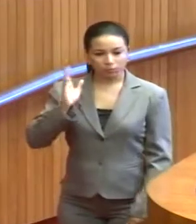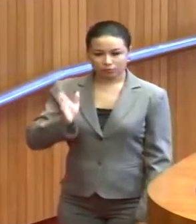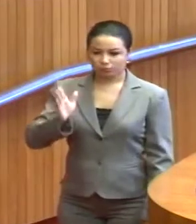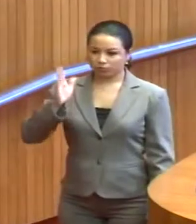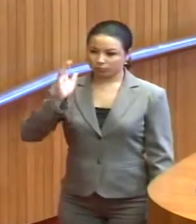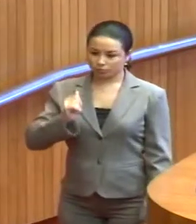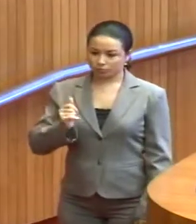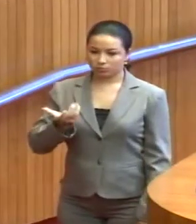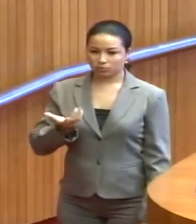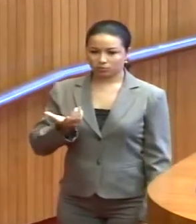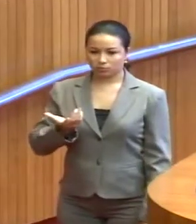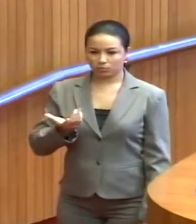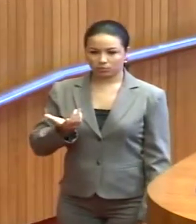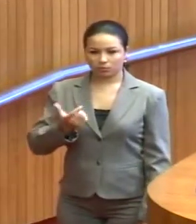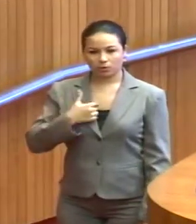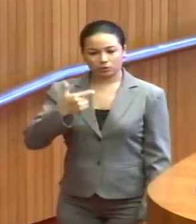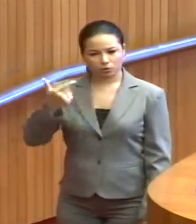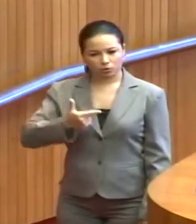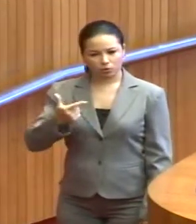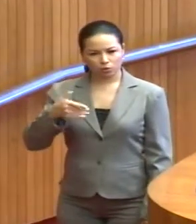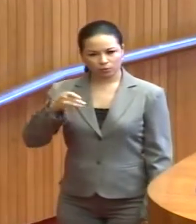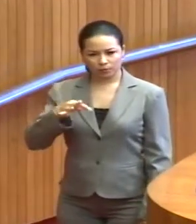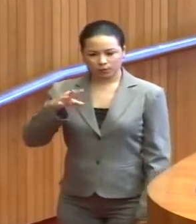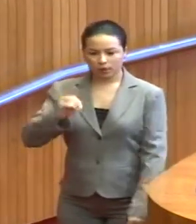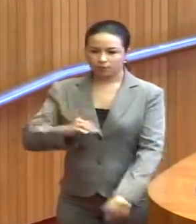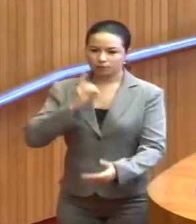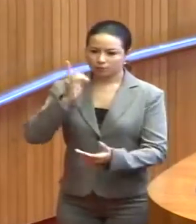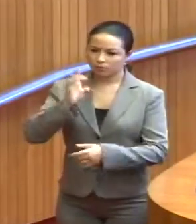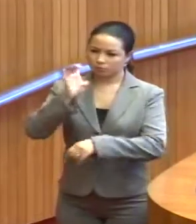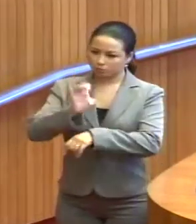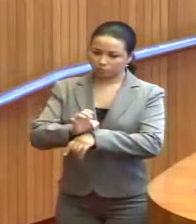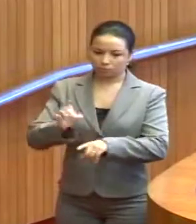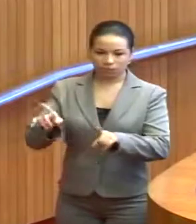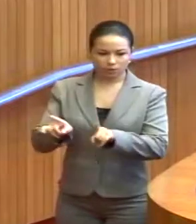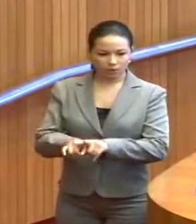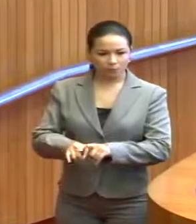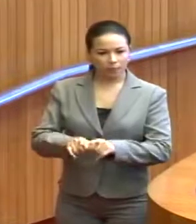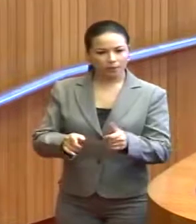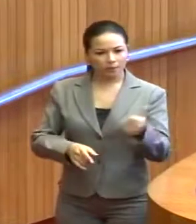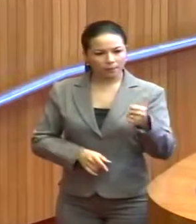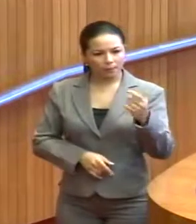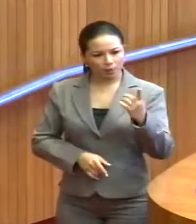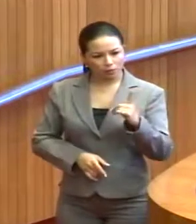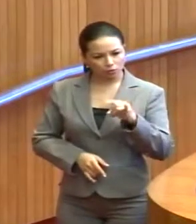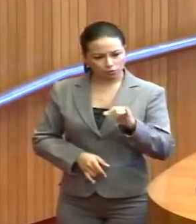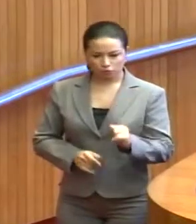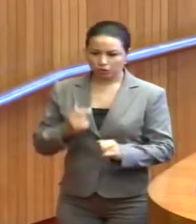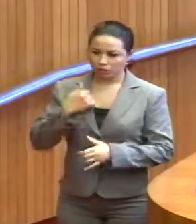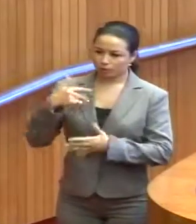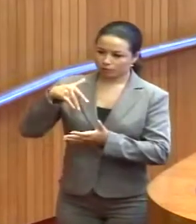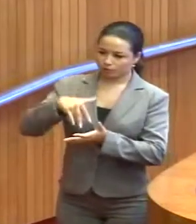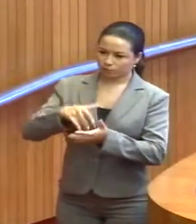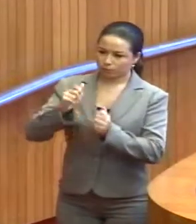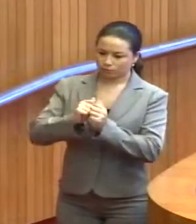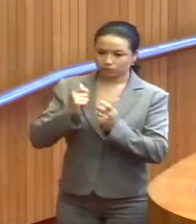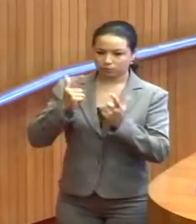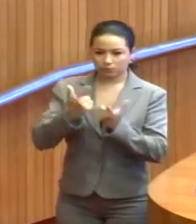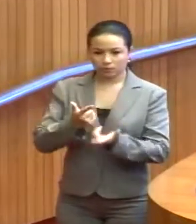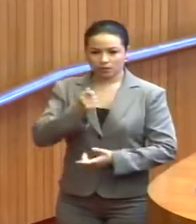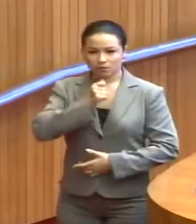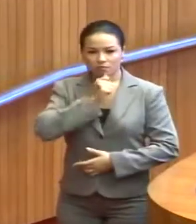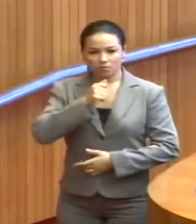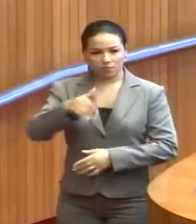nesta Casa, eu estou no meu segundo mandato de deputada estadual, e desde o primeiro dia que eu cheguei nesta Casa, ainda